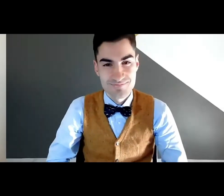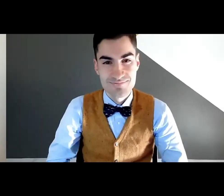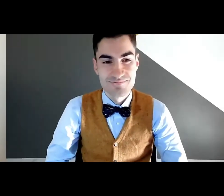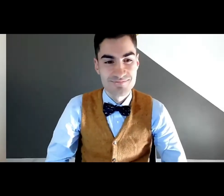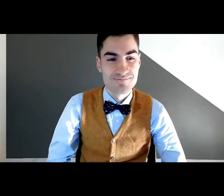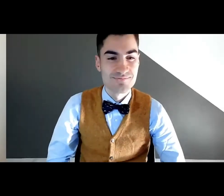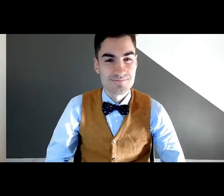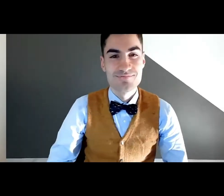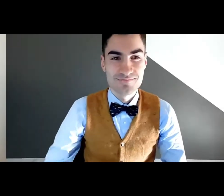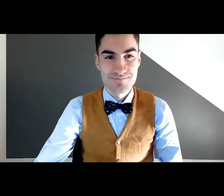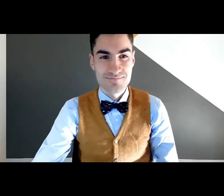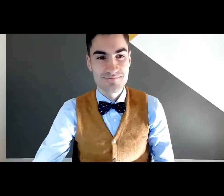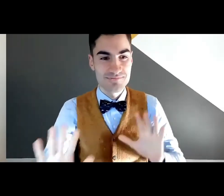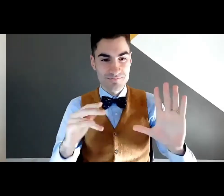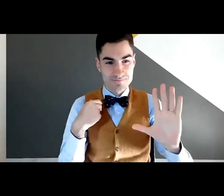Buongiorno a tutti.